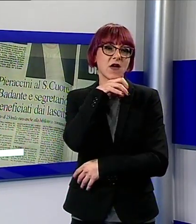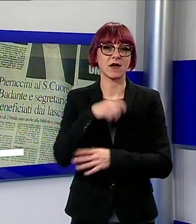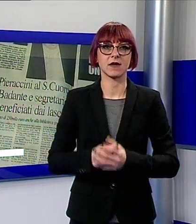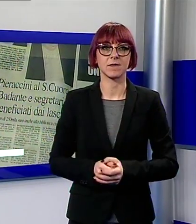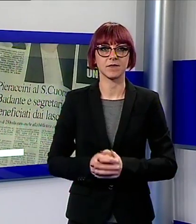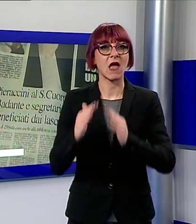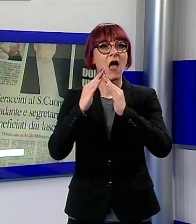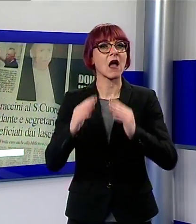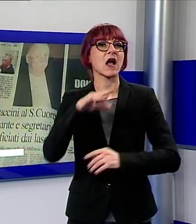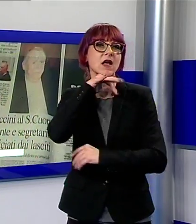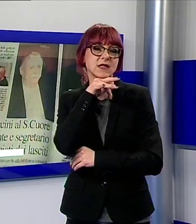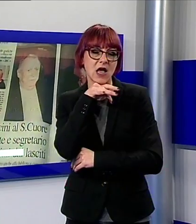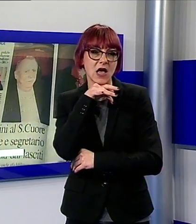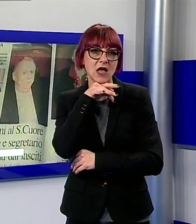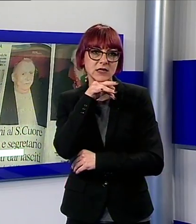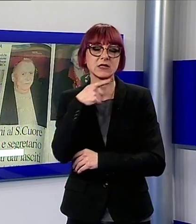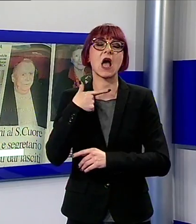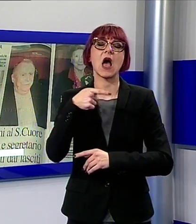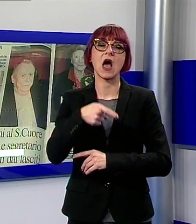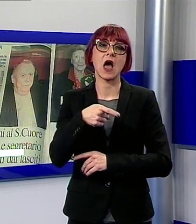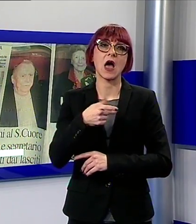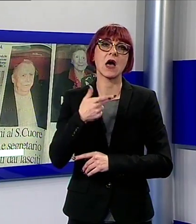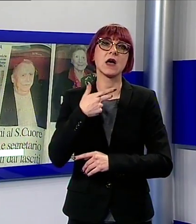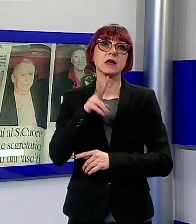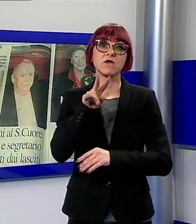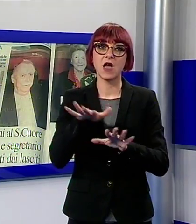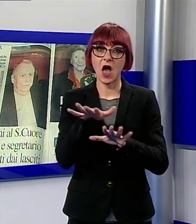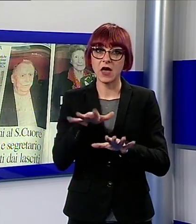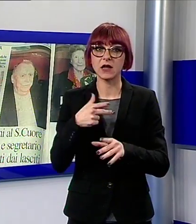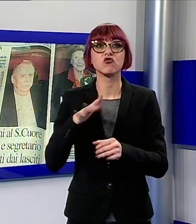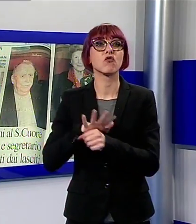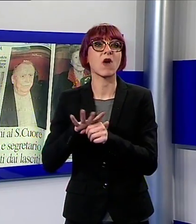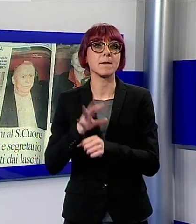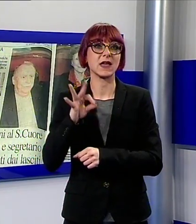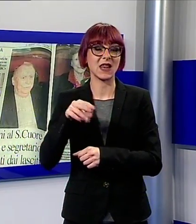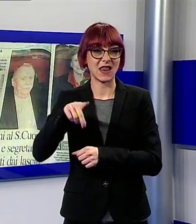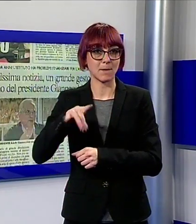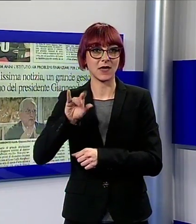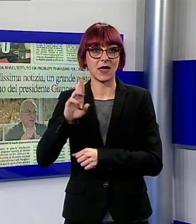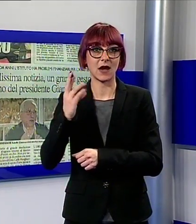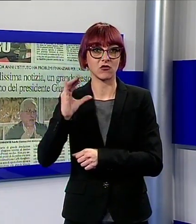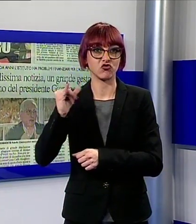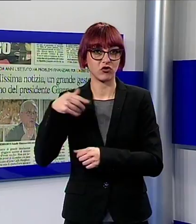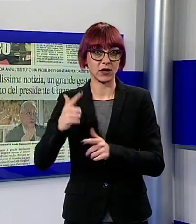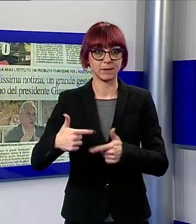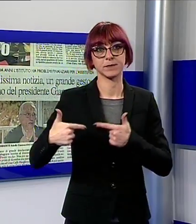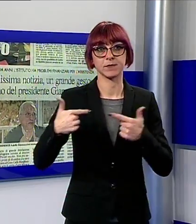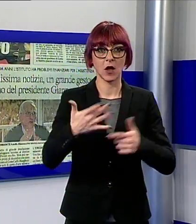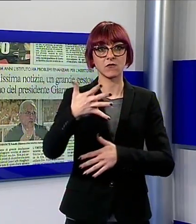Viareggio centro residenziale per anziani arriva un generoso lascito dalla famiglia Pieraccini che porta nelle casse della struttura un immobile di